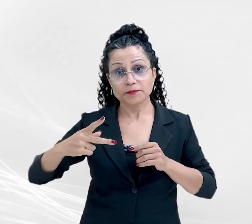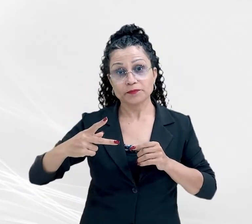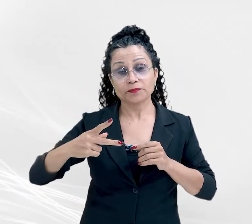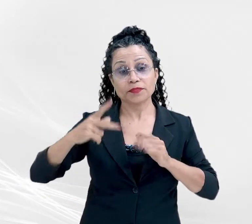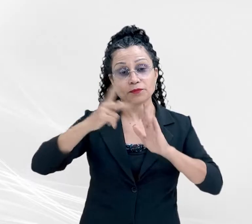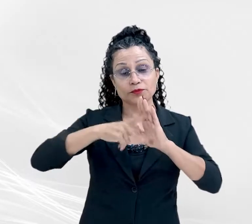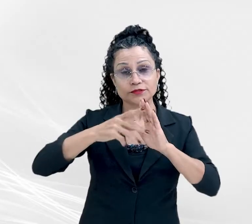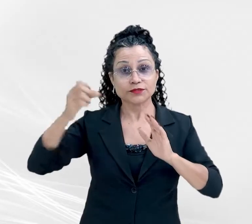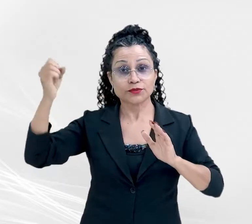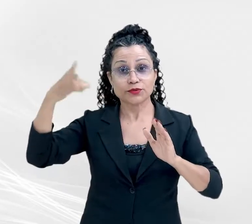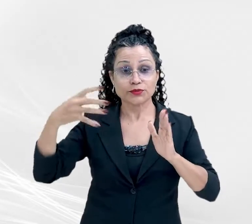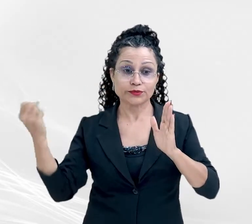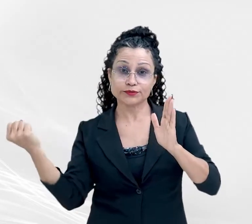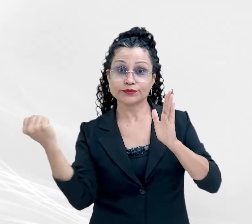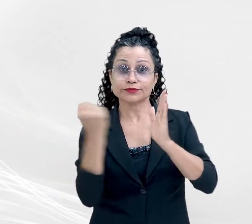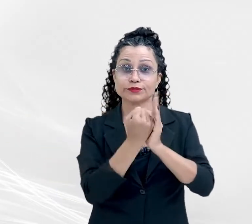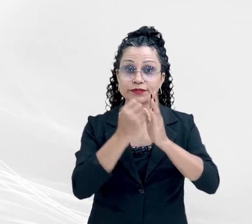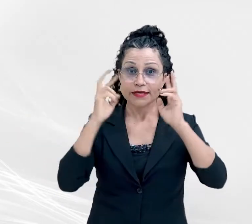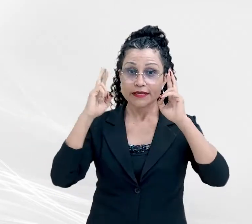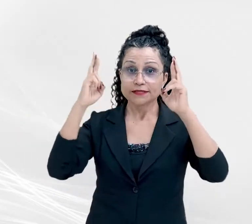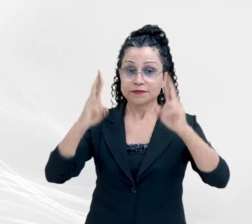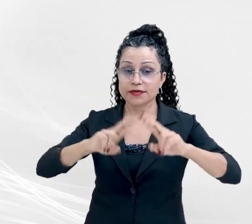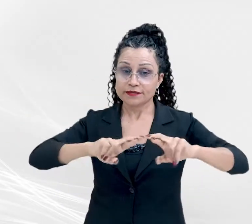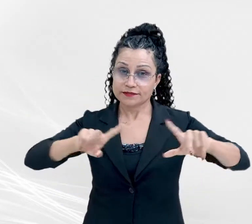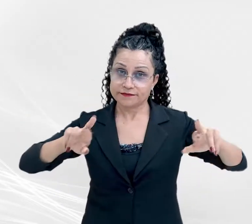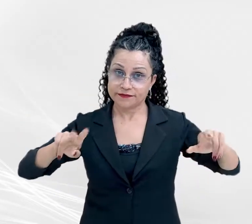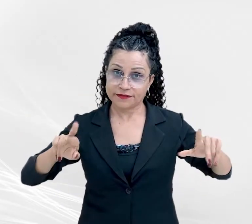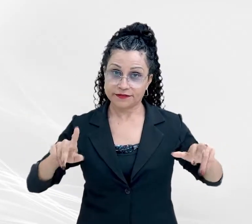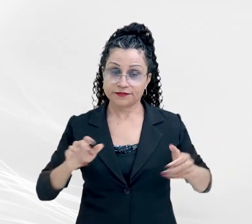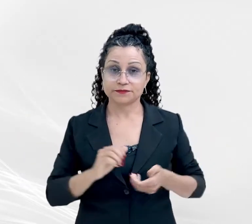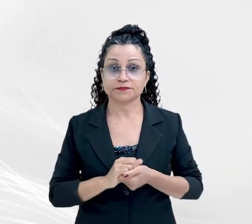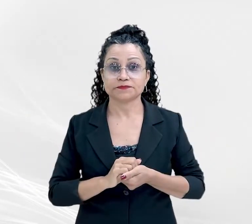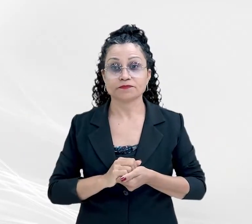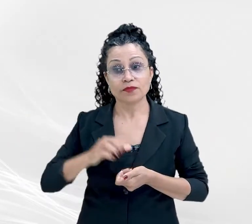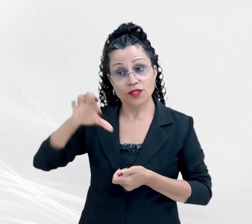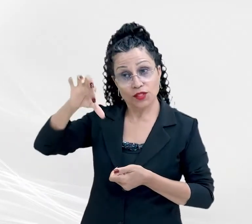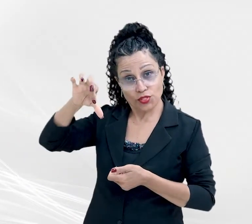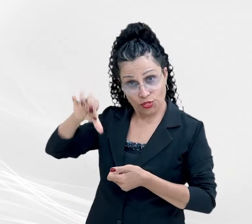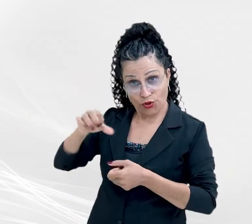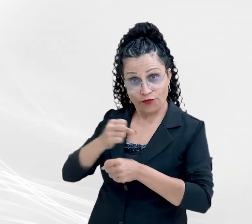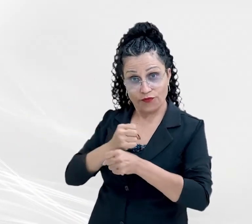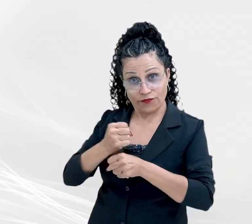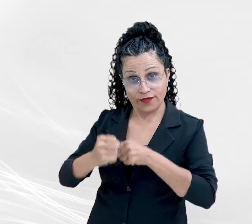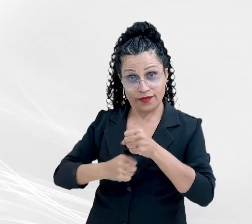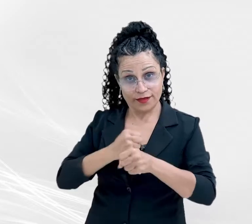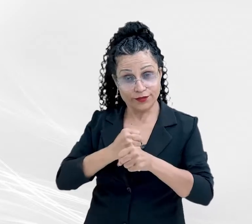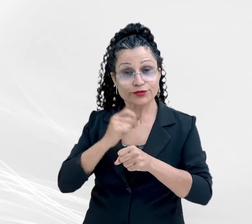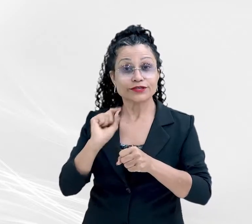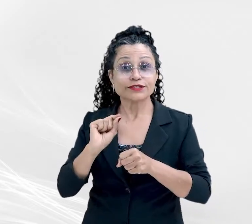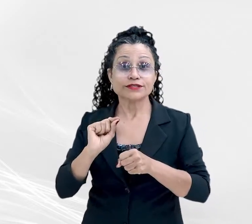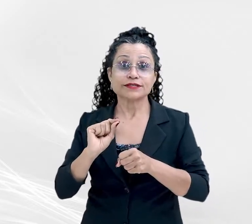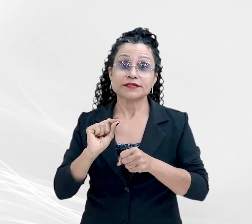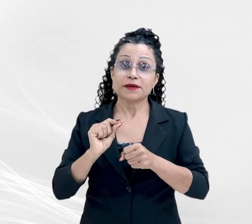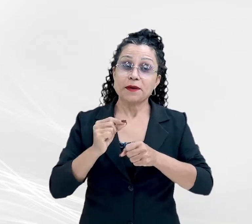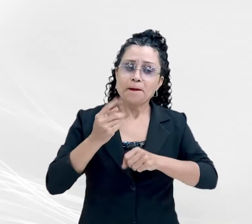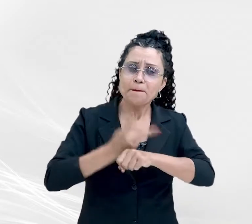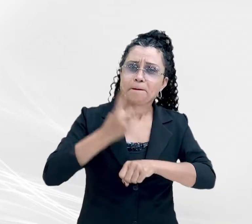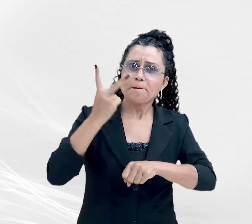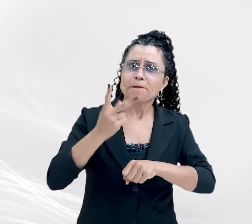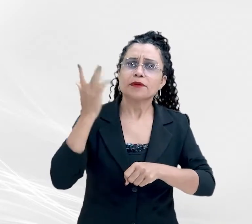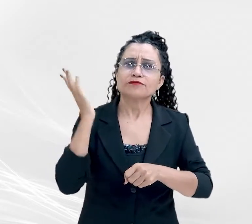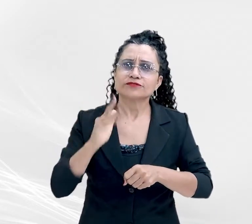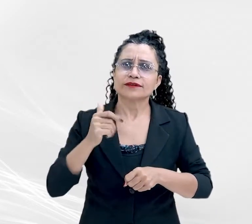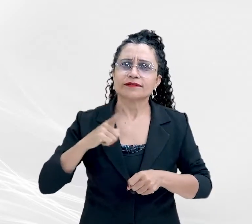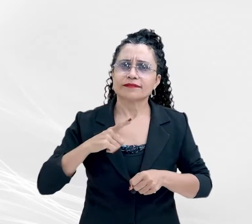levaram o selo Respeito e Diversidade. Em nove anos de prêmio, o MPMT já teve 14